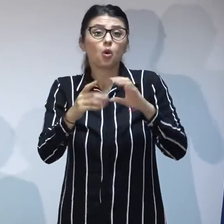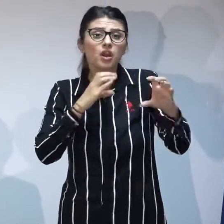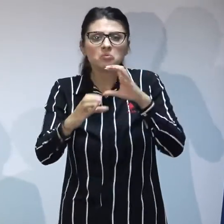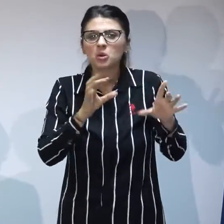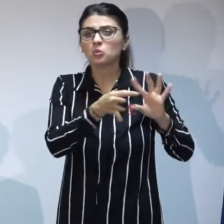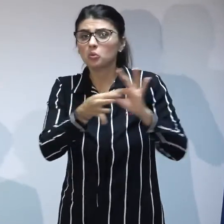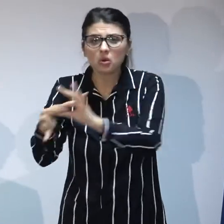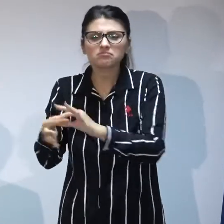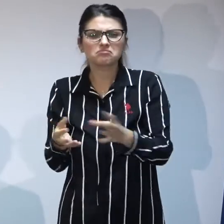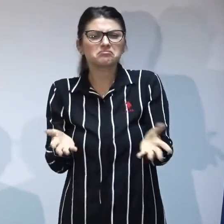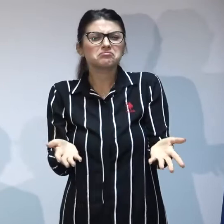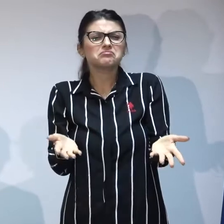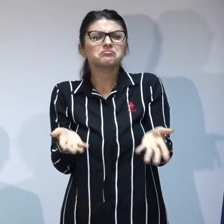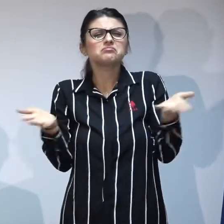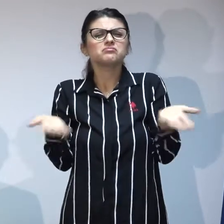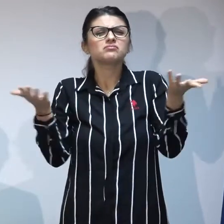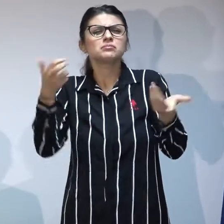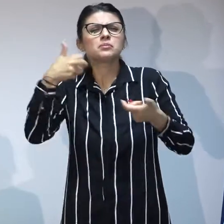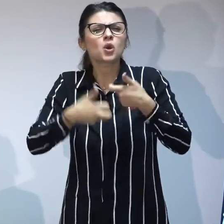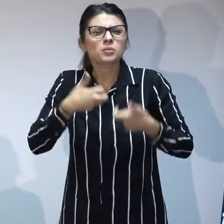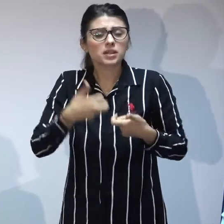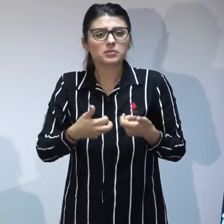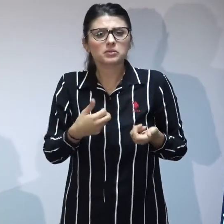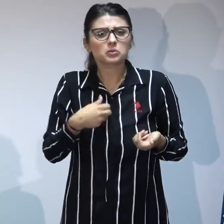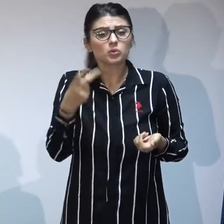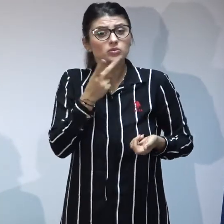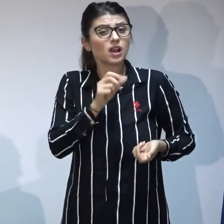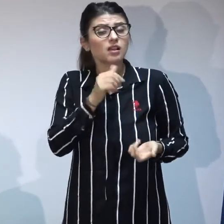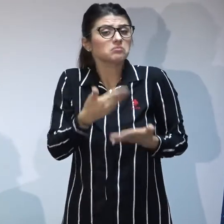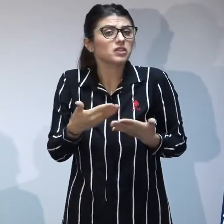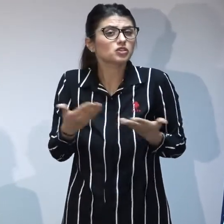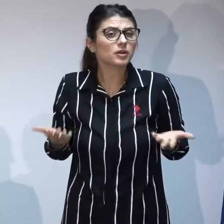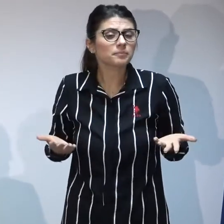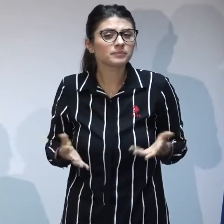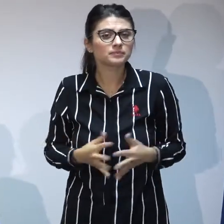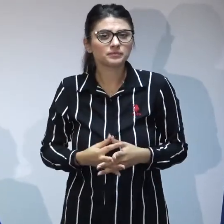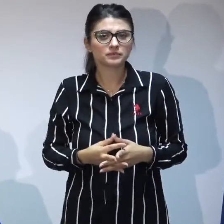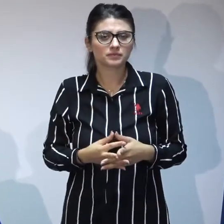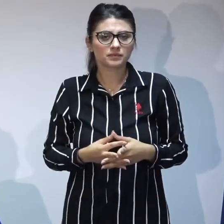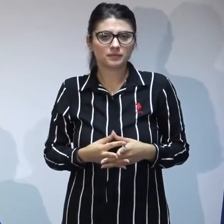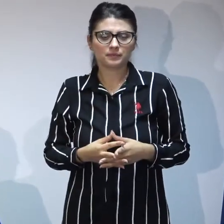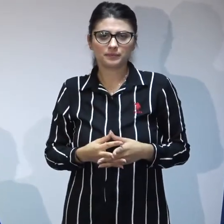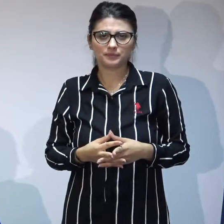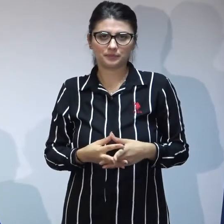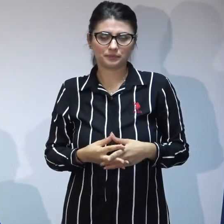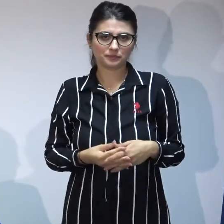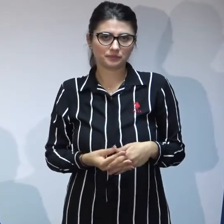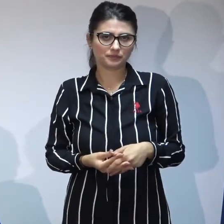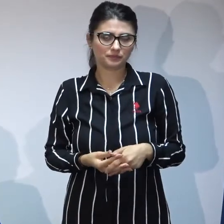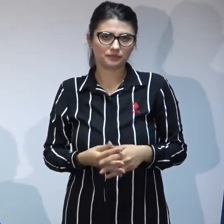atitudine proactivă dintre cele două categorii profesionale și de